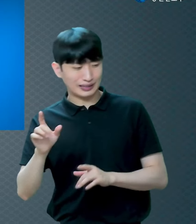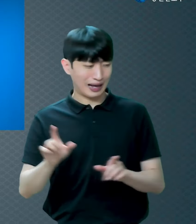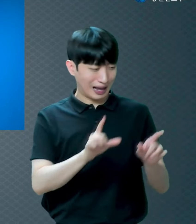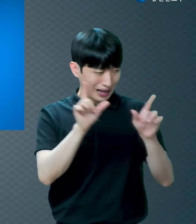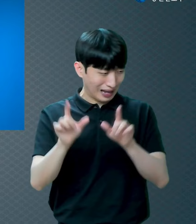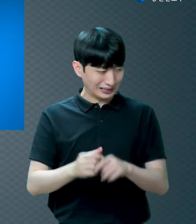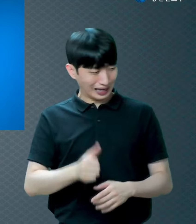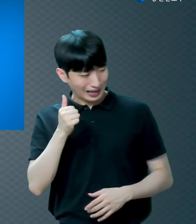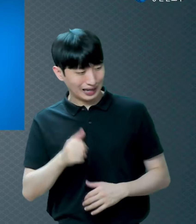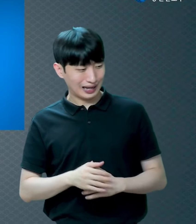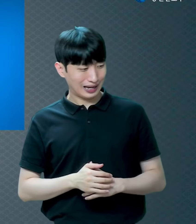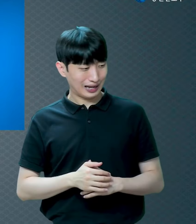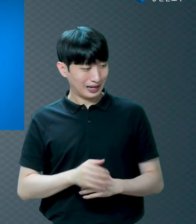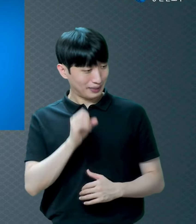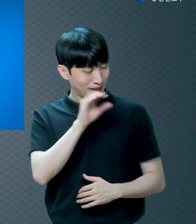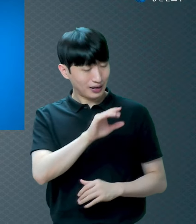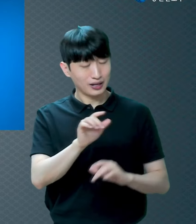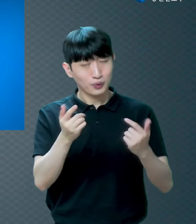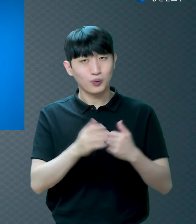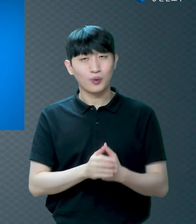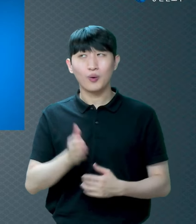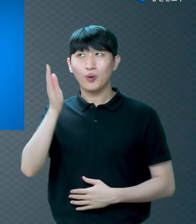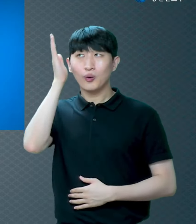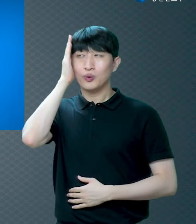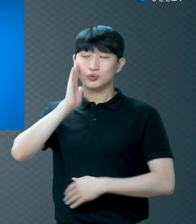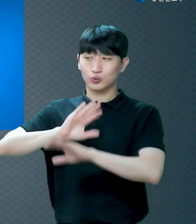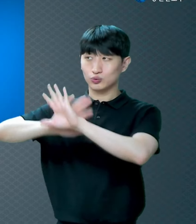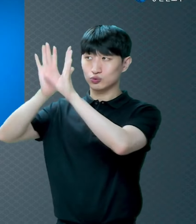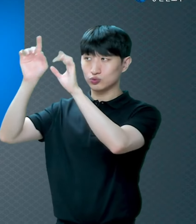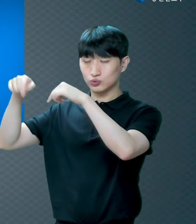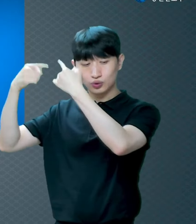아니 천국 가서 같이 살자는데 왜 그렇게 싫어요?